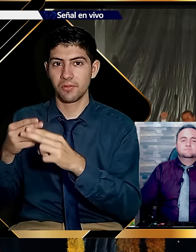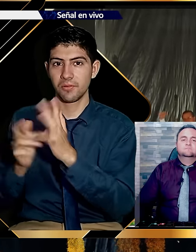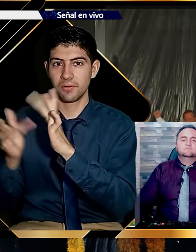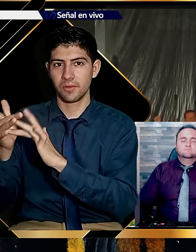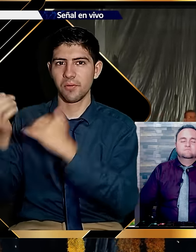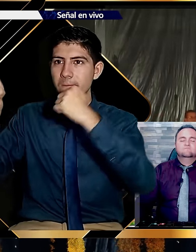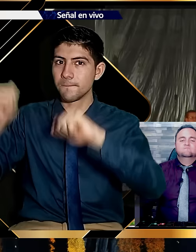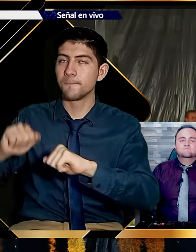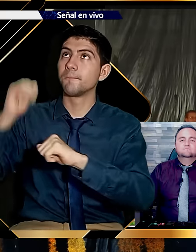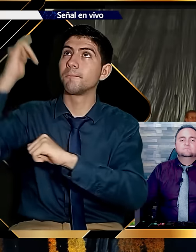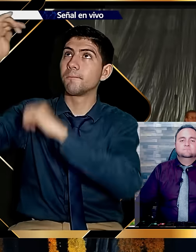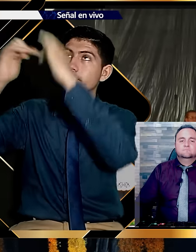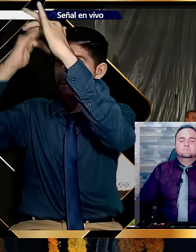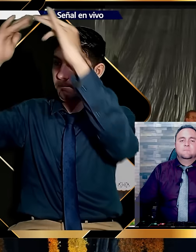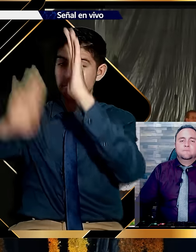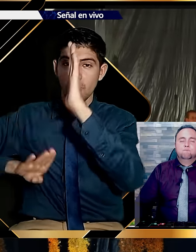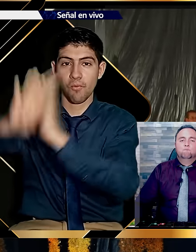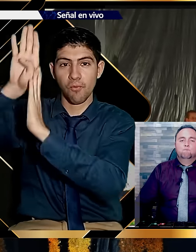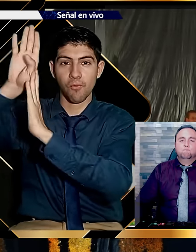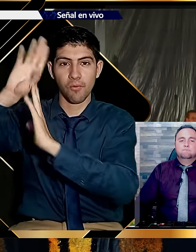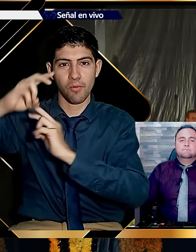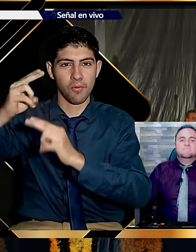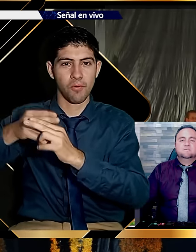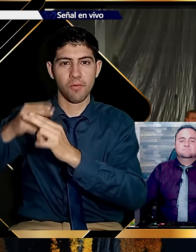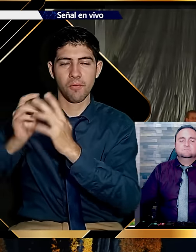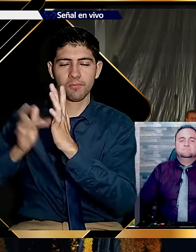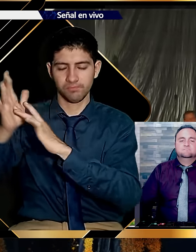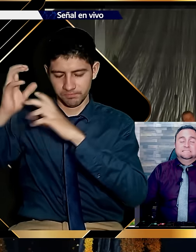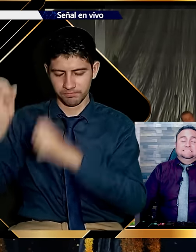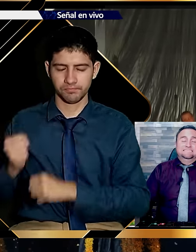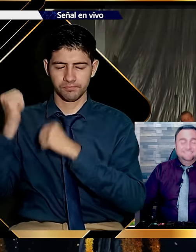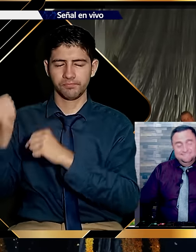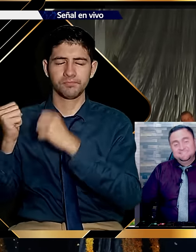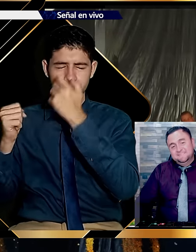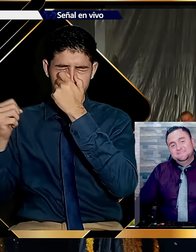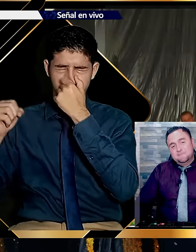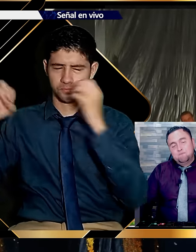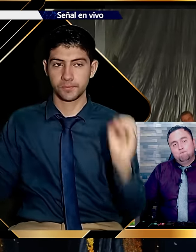manera. Vamos a llegar. Con la ayuda de Dios lo vamos a alcanzar. Vamos a llegar.